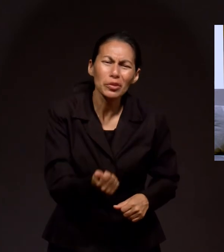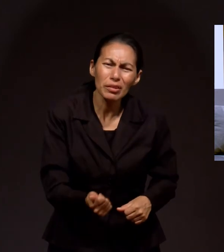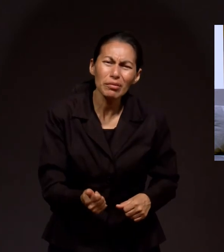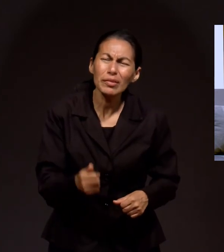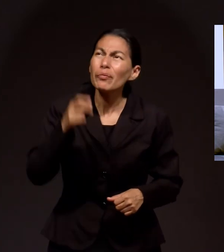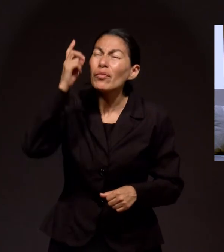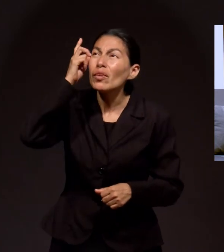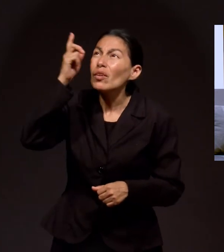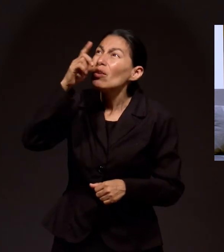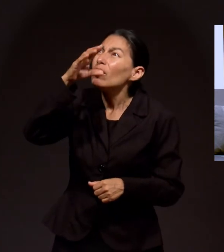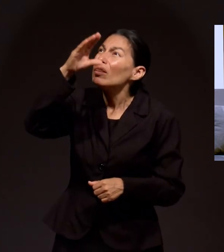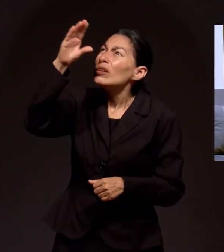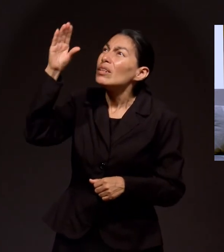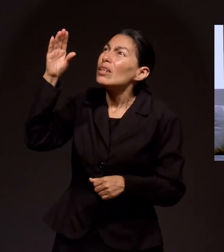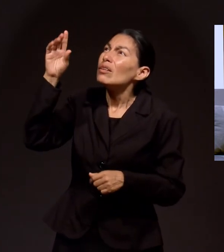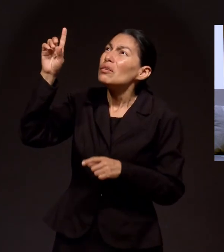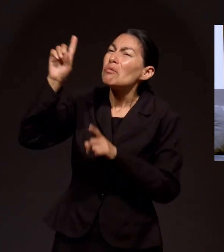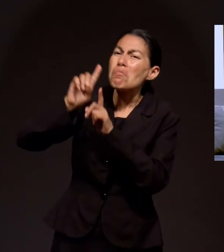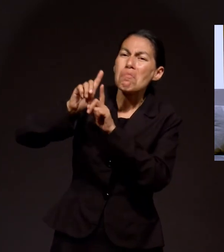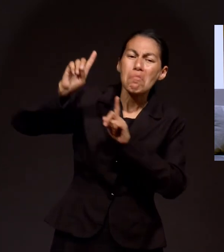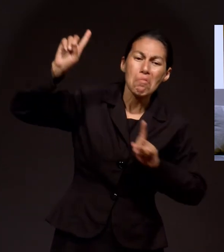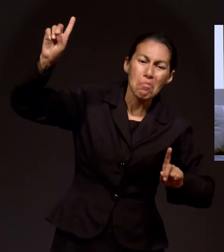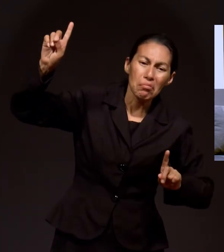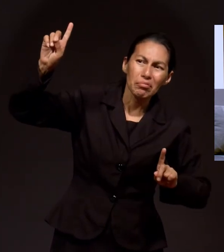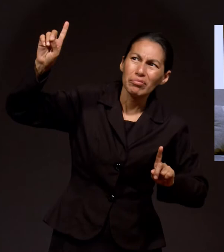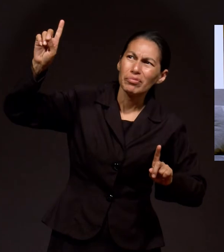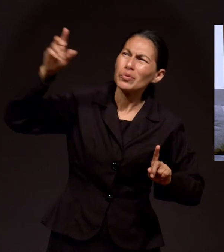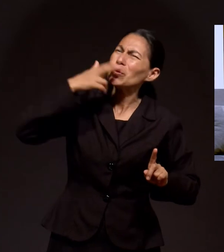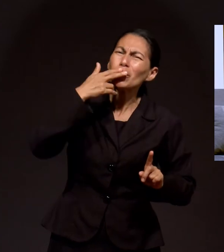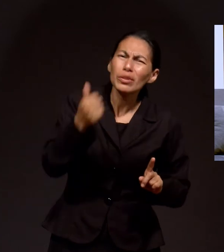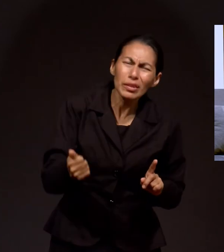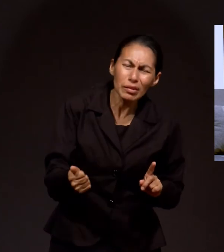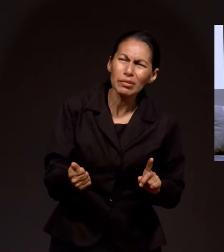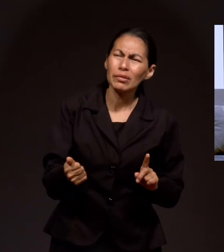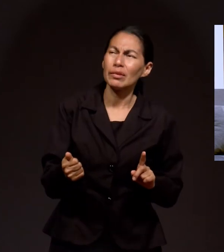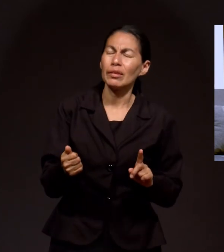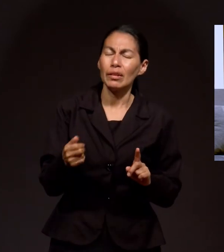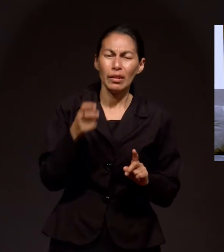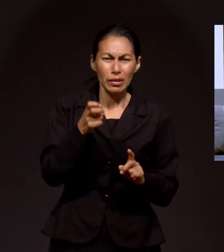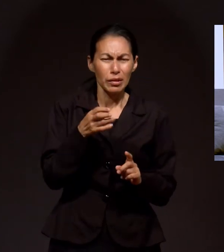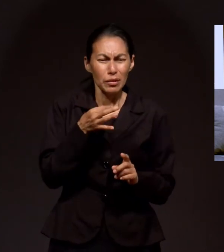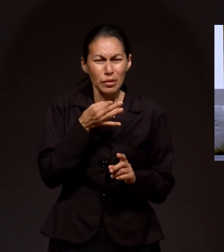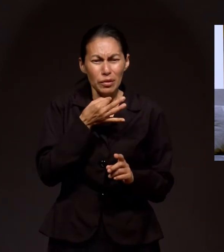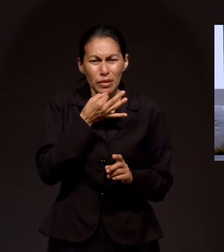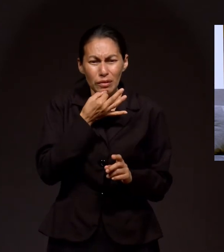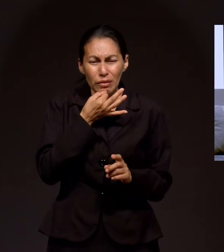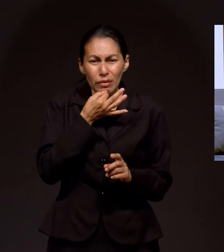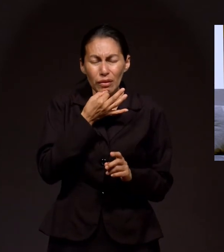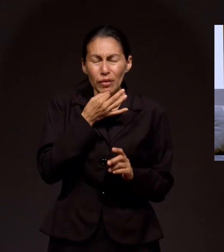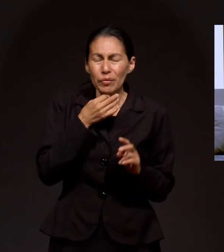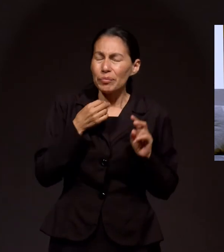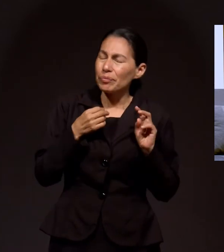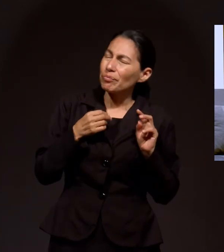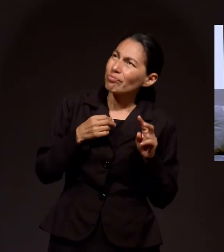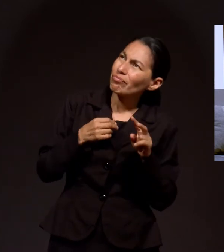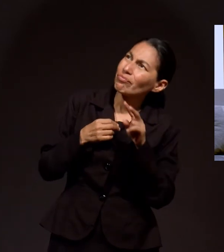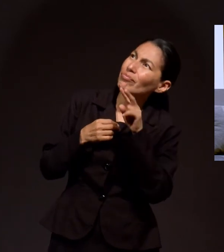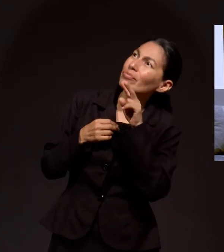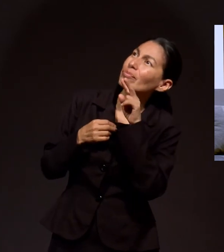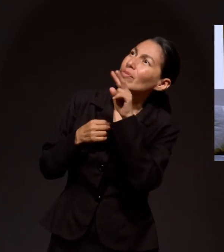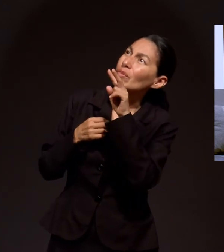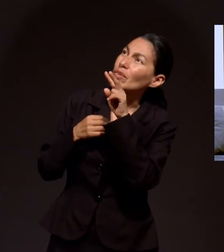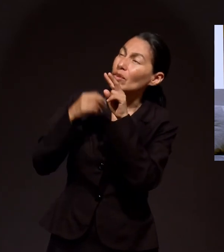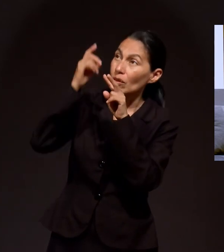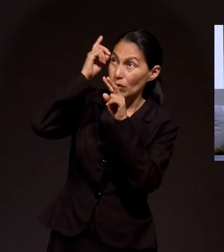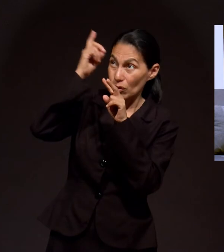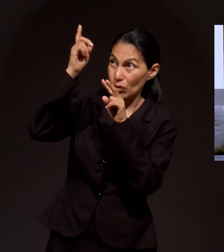De nada sirve un Dios en el cielo que no camina contigo, que no te escucha. En ese momento, como familia, miramos a Dios y le dijimos,